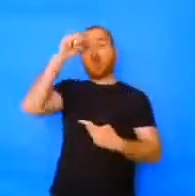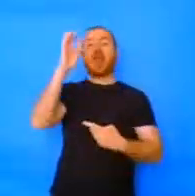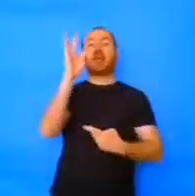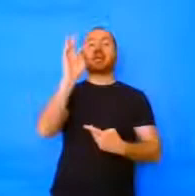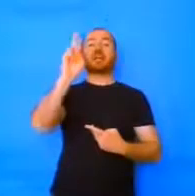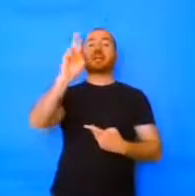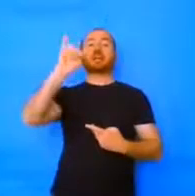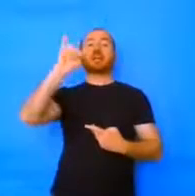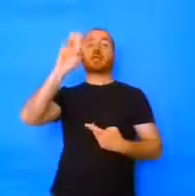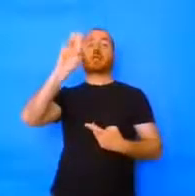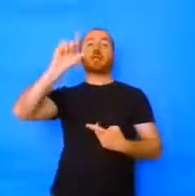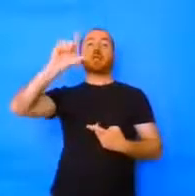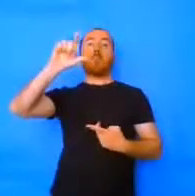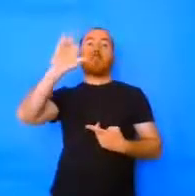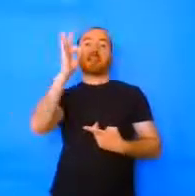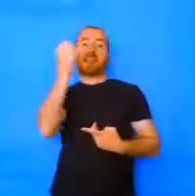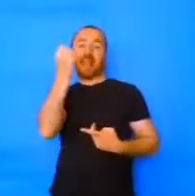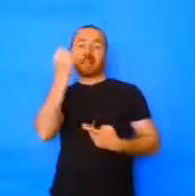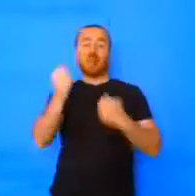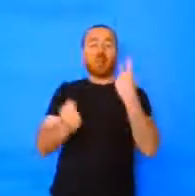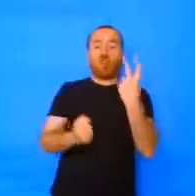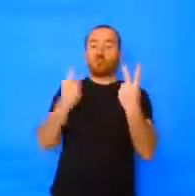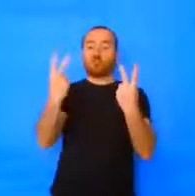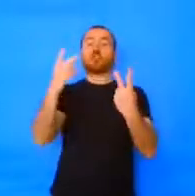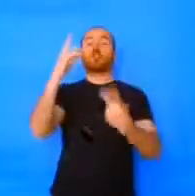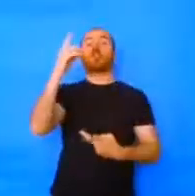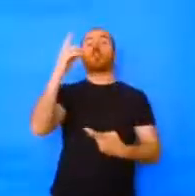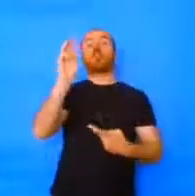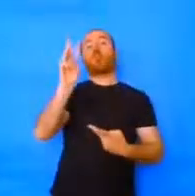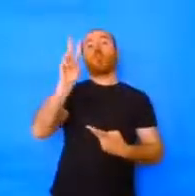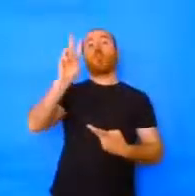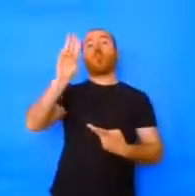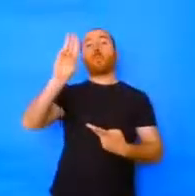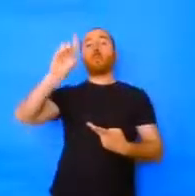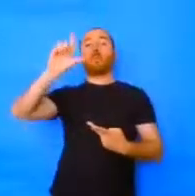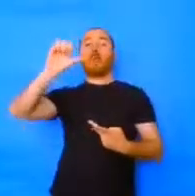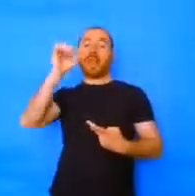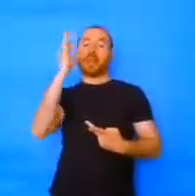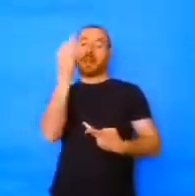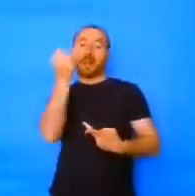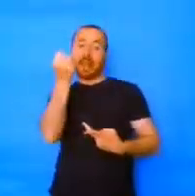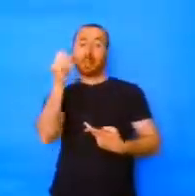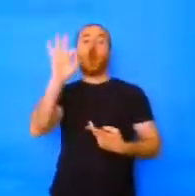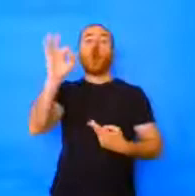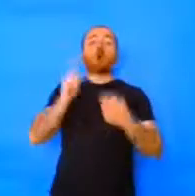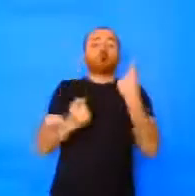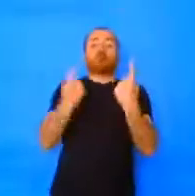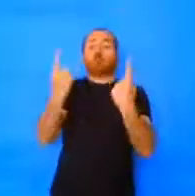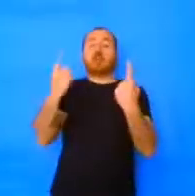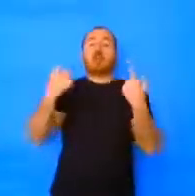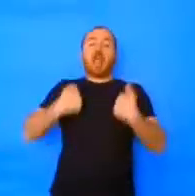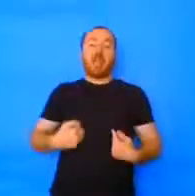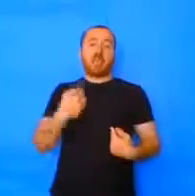tripletas. O si es uno contra uno, individual. El objetivo del juego es que dos equipos